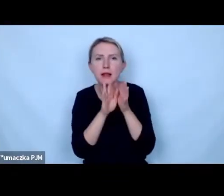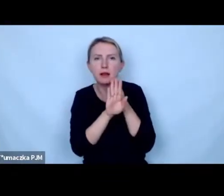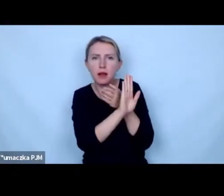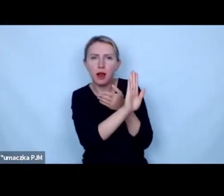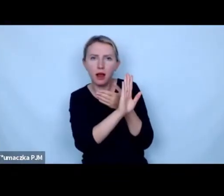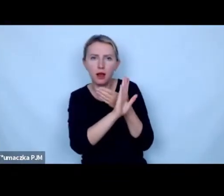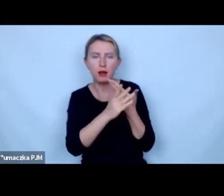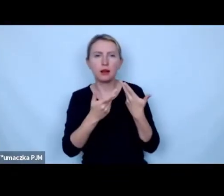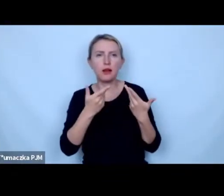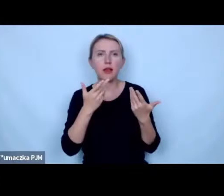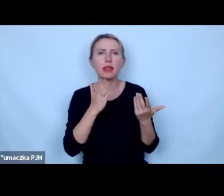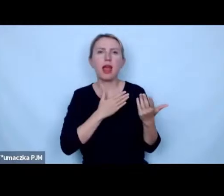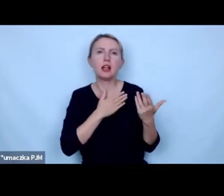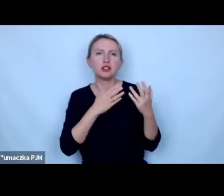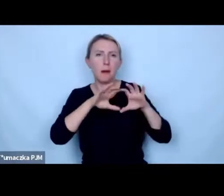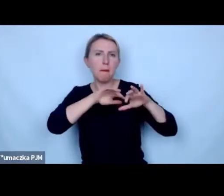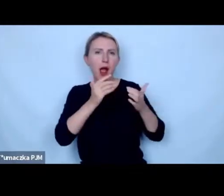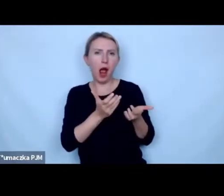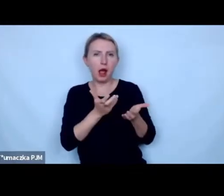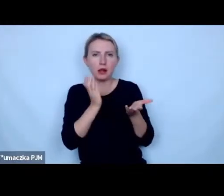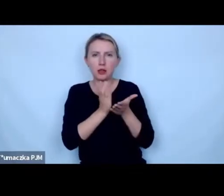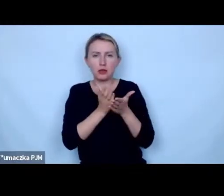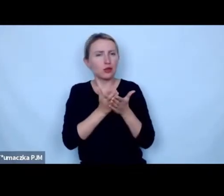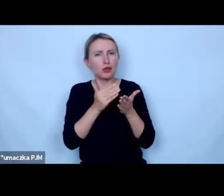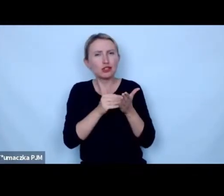tak naprawdę w naszej bańce musimy wyjść poza tą bańkę